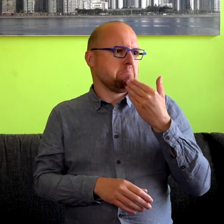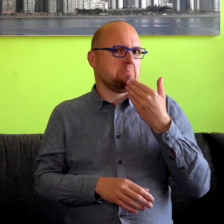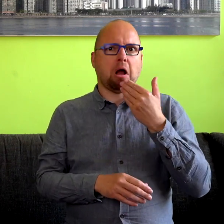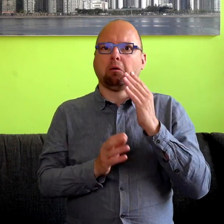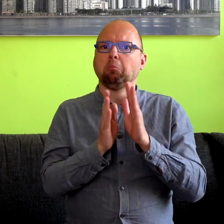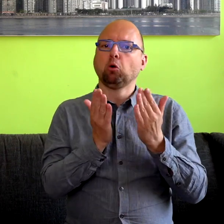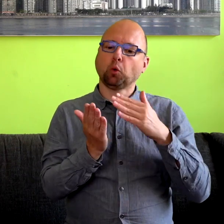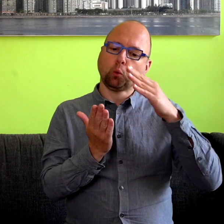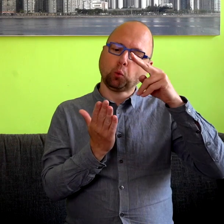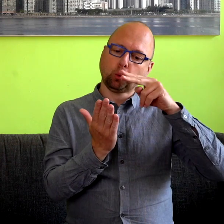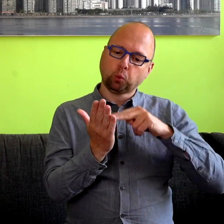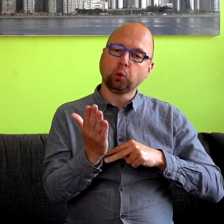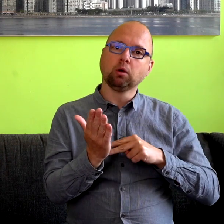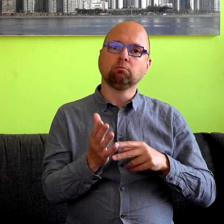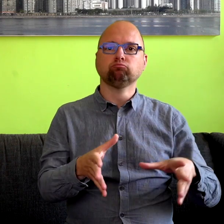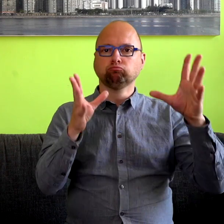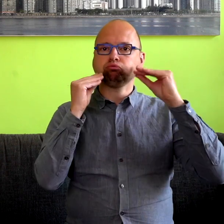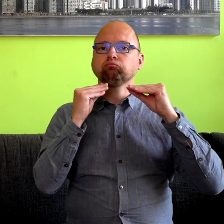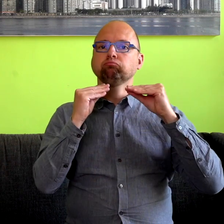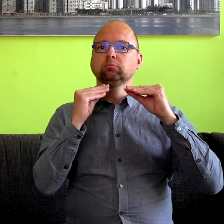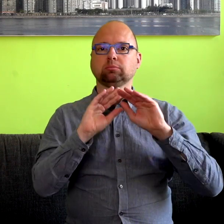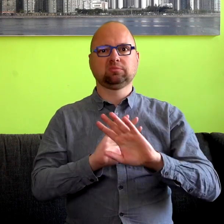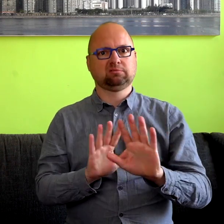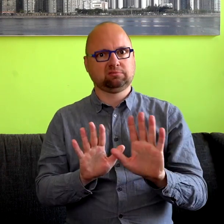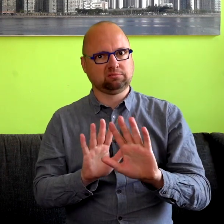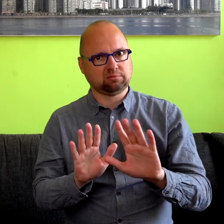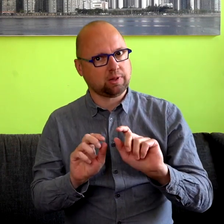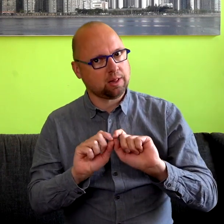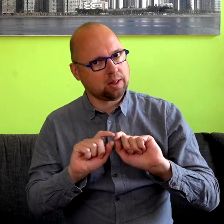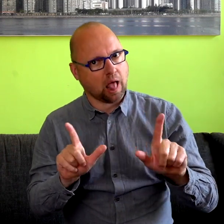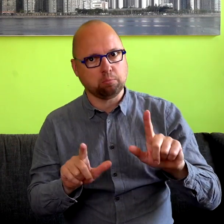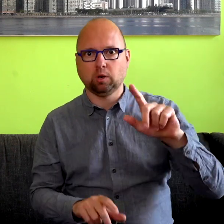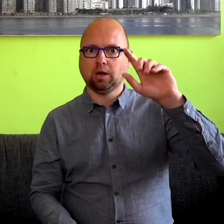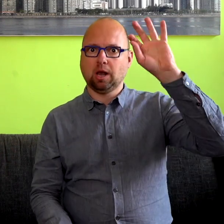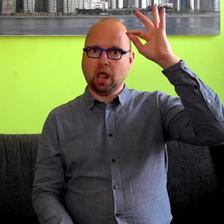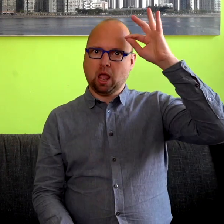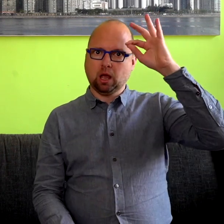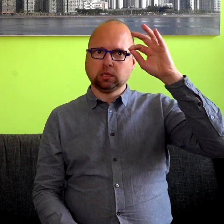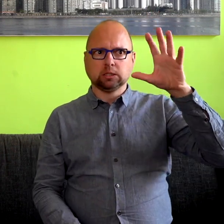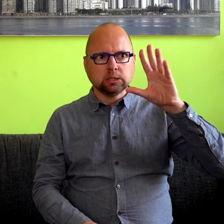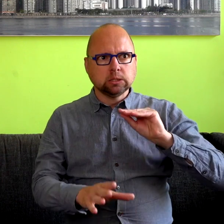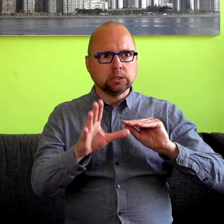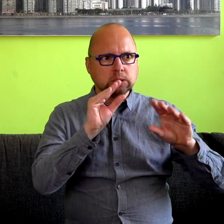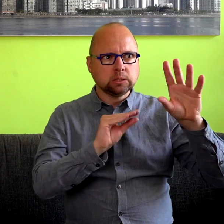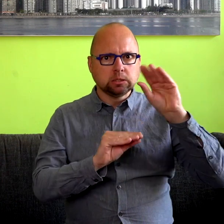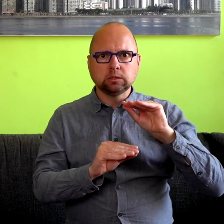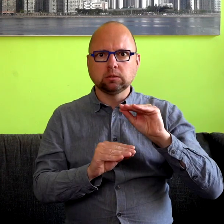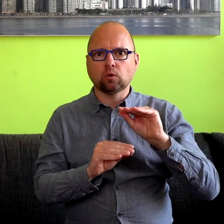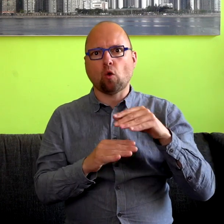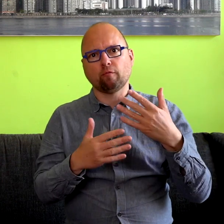even een boekje voor doorleest en vervolgens gebruikt. Een taal moet je leren of verwerven. We spreken dan ook vaak van